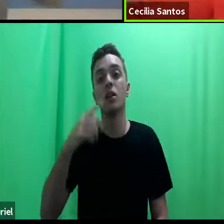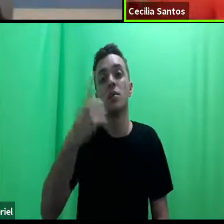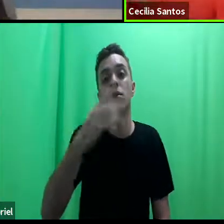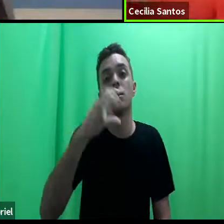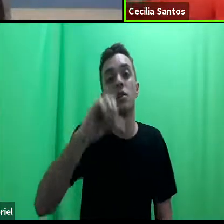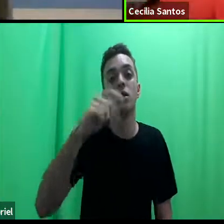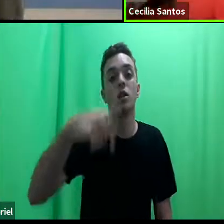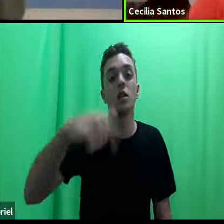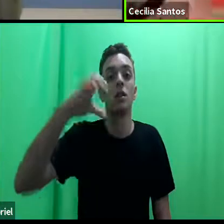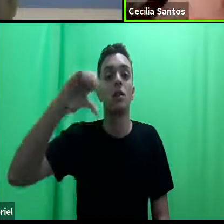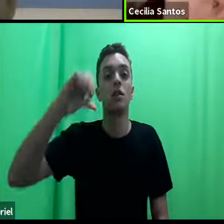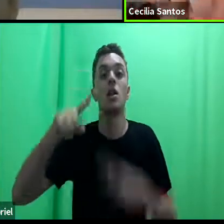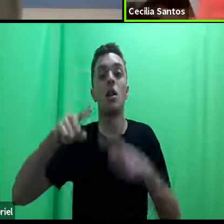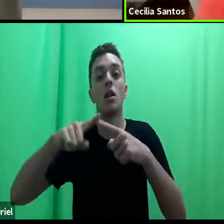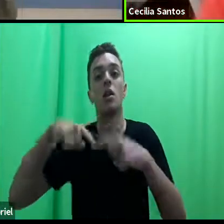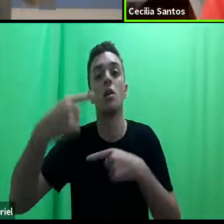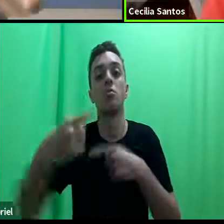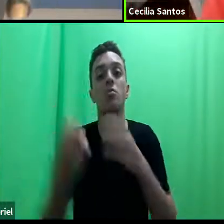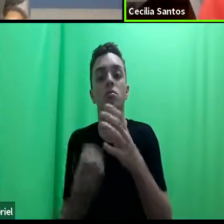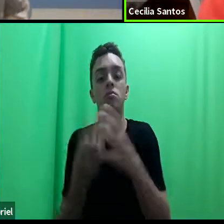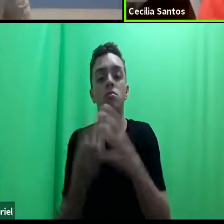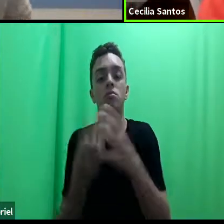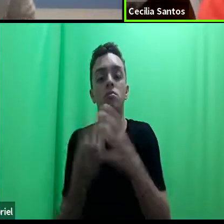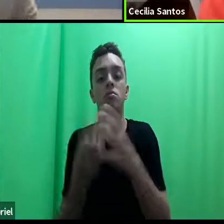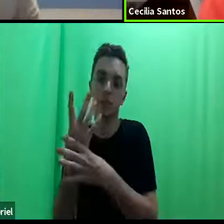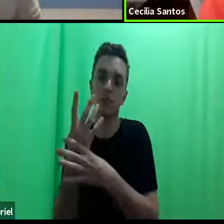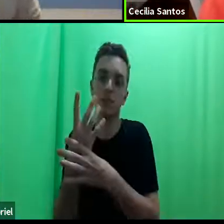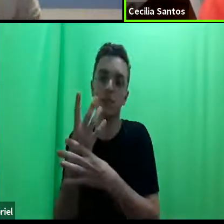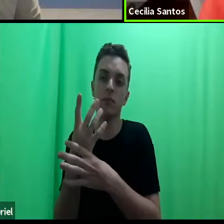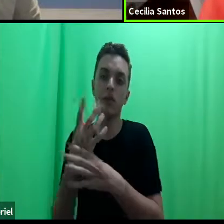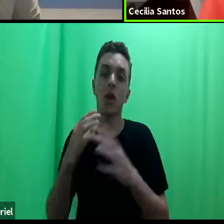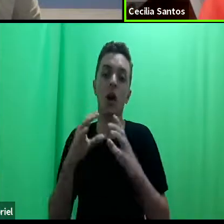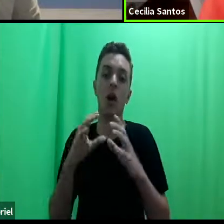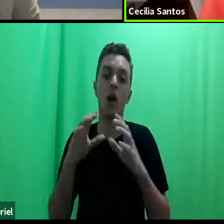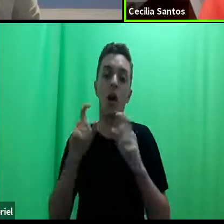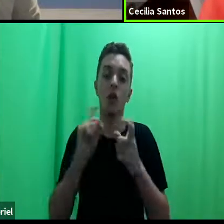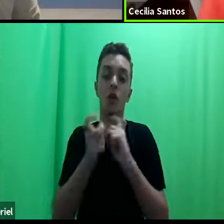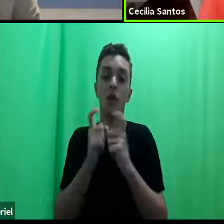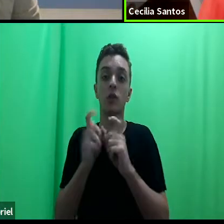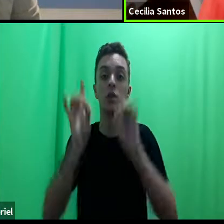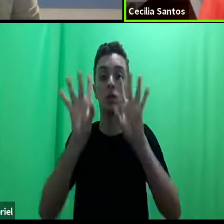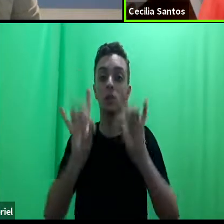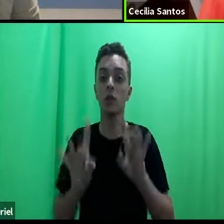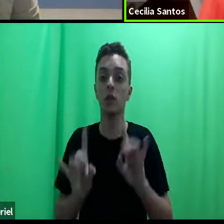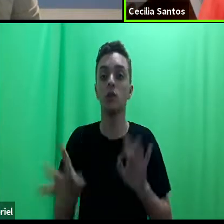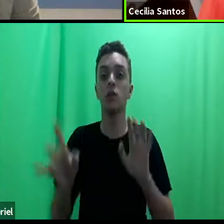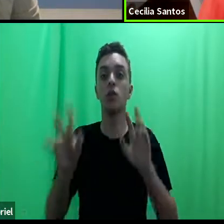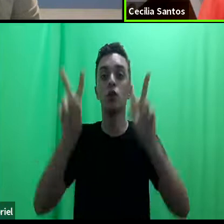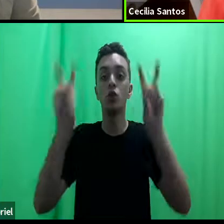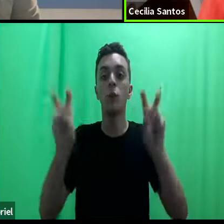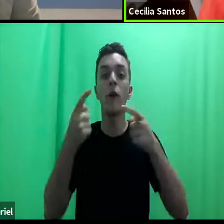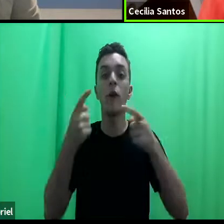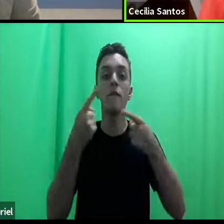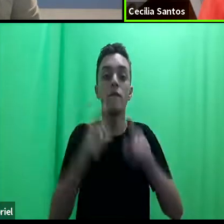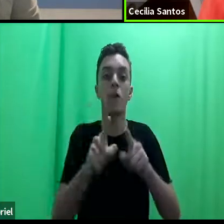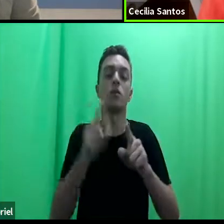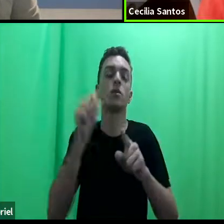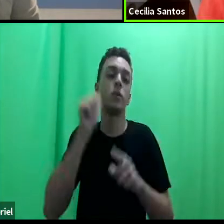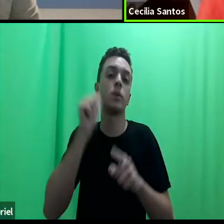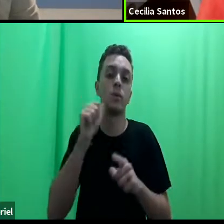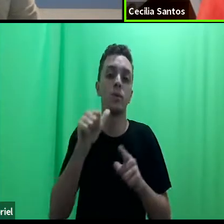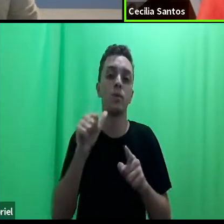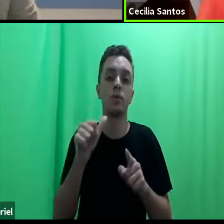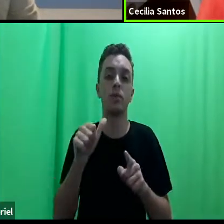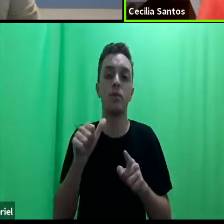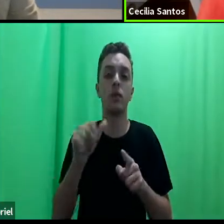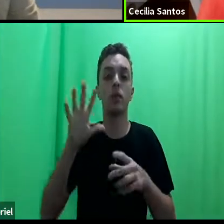depois surgem as convenções específicas sobre violência contra as mulheres, não No sistema